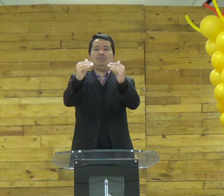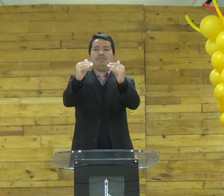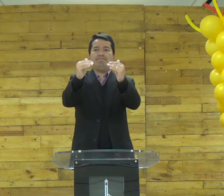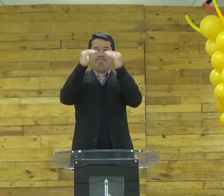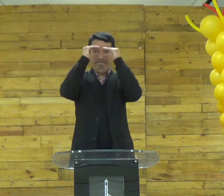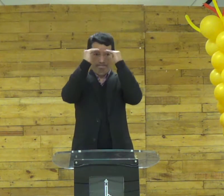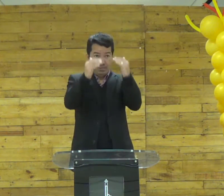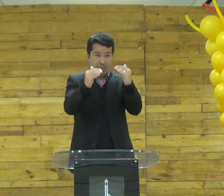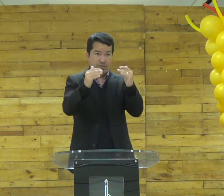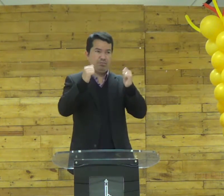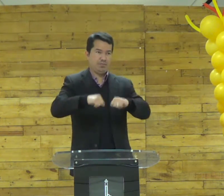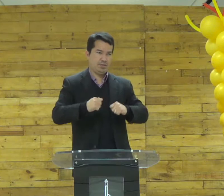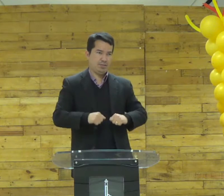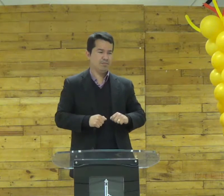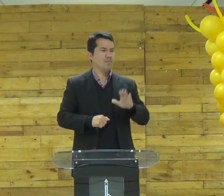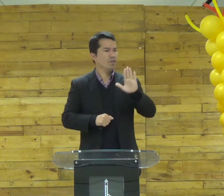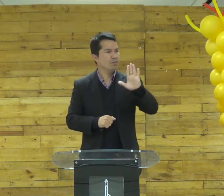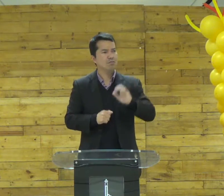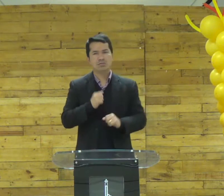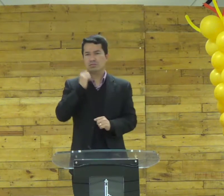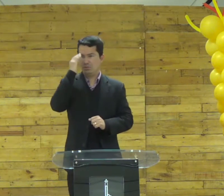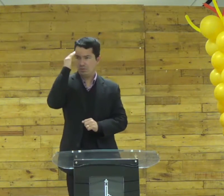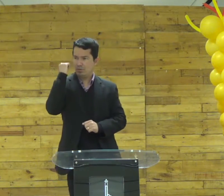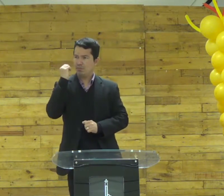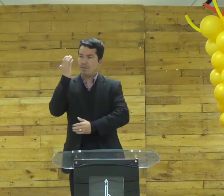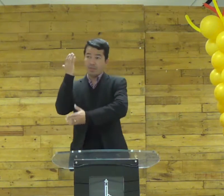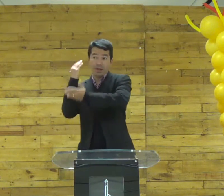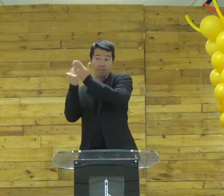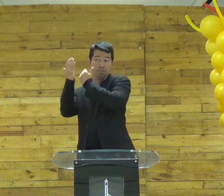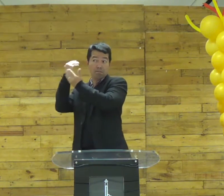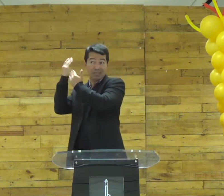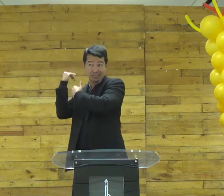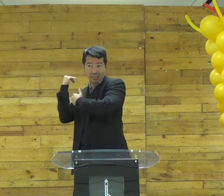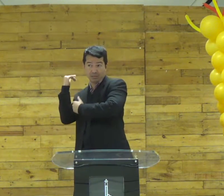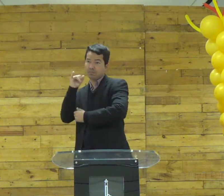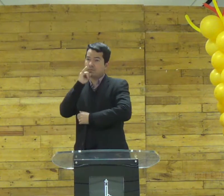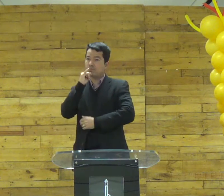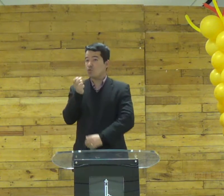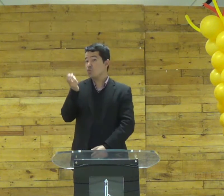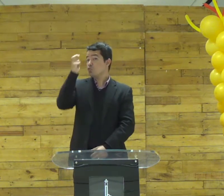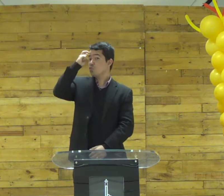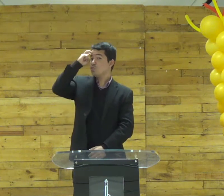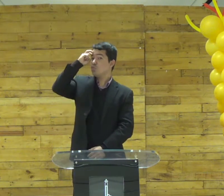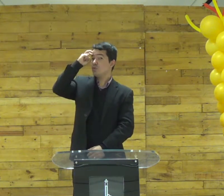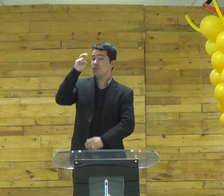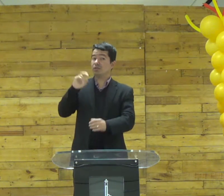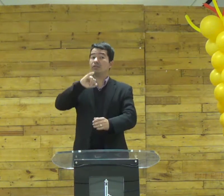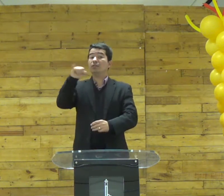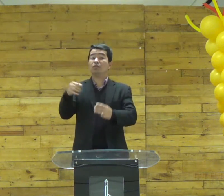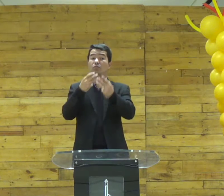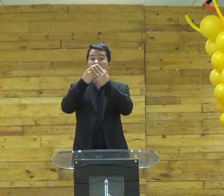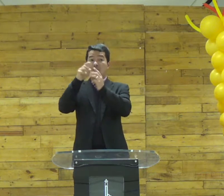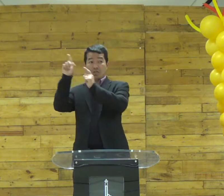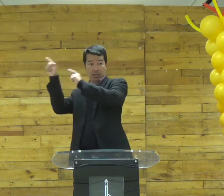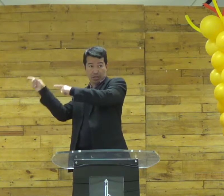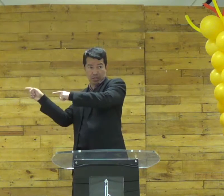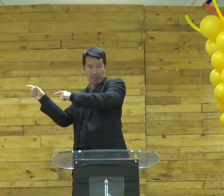obedecidos você precisa obedecer veja só lá no passado na cultura judaica né